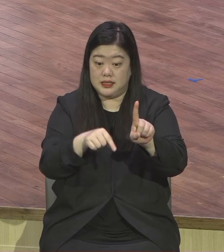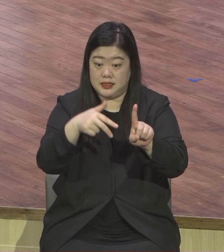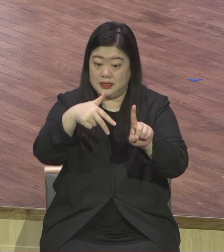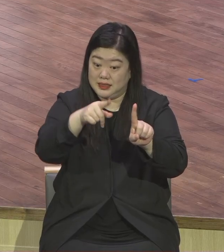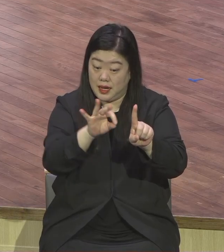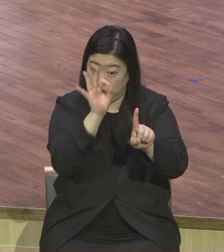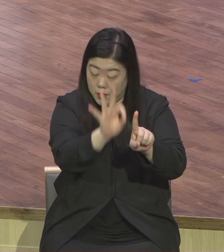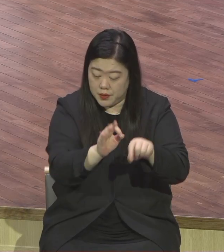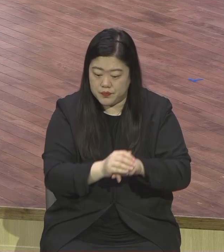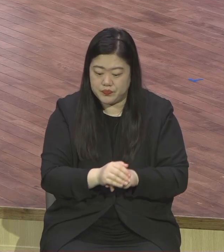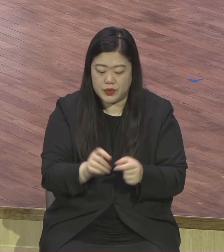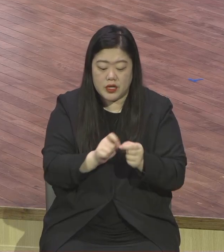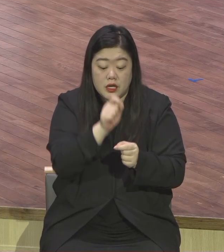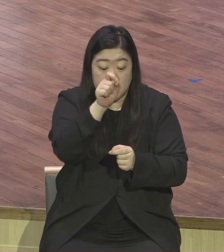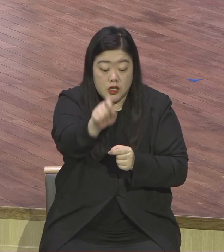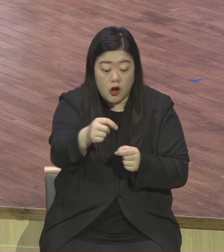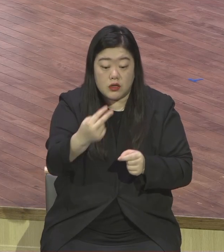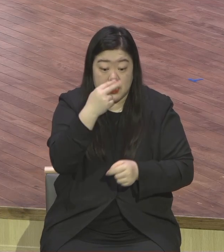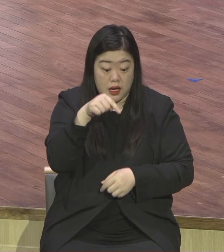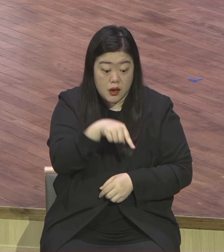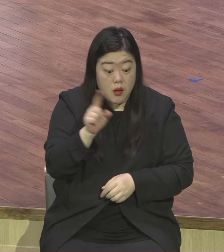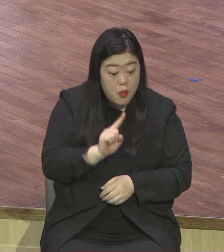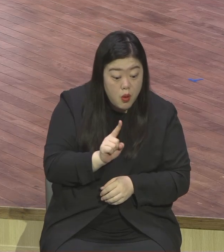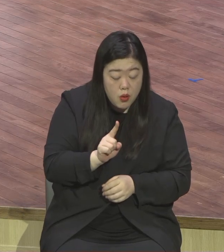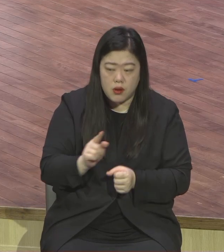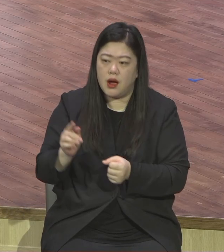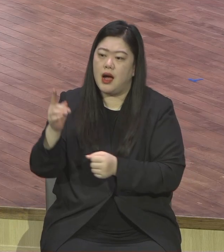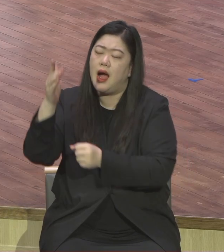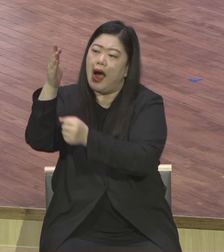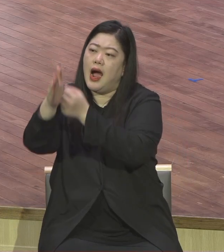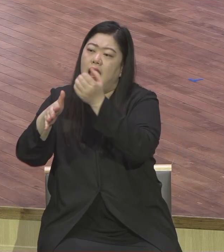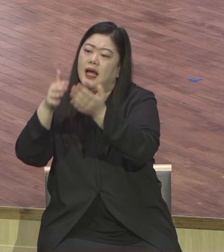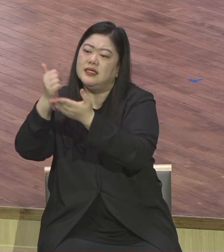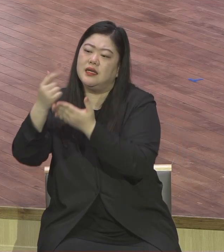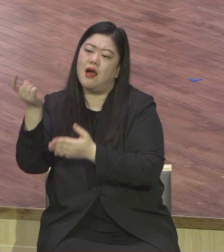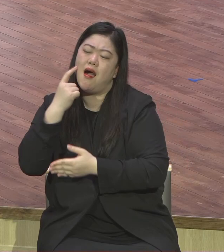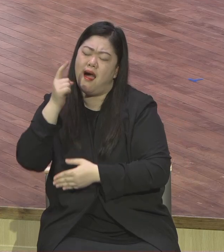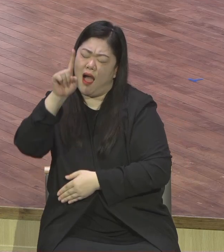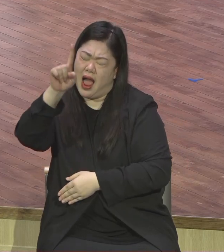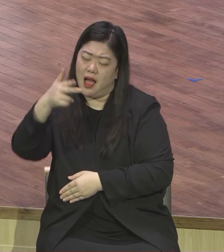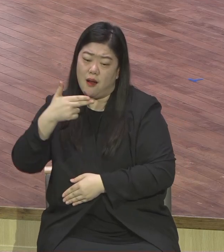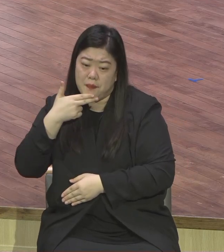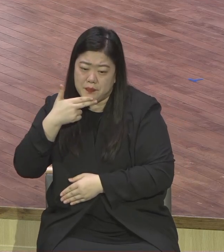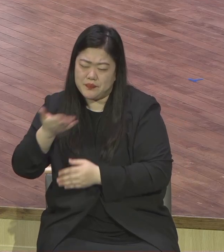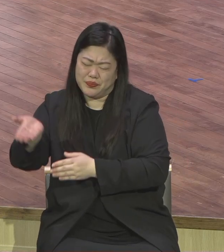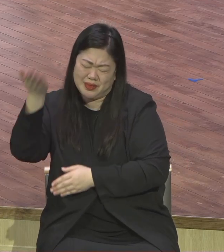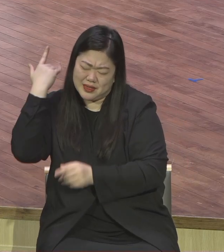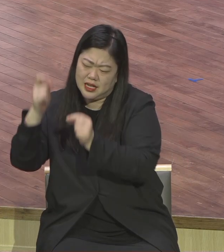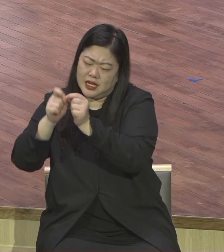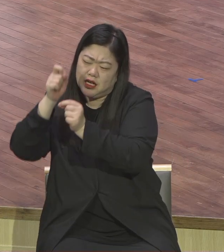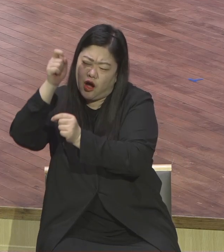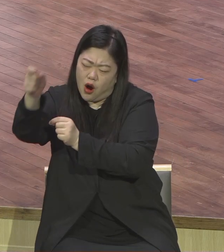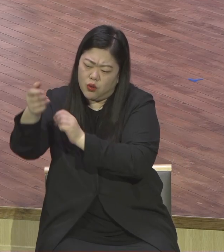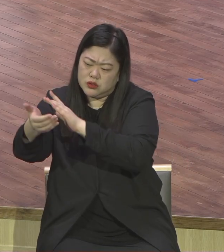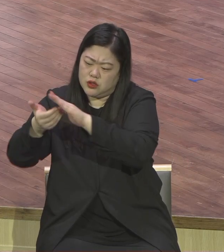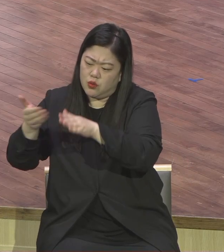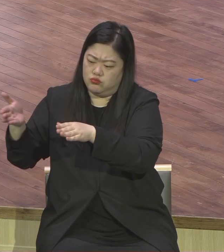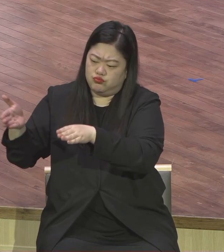하나님이 영원전부터 약속하신 것이다. 영원전부터 약속이 없. 영생은 인간이 만든 것이